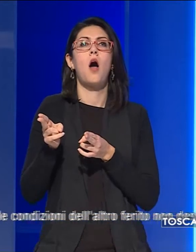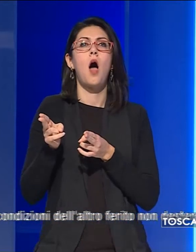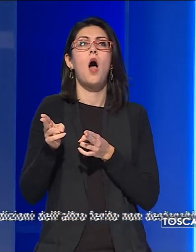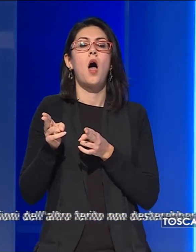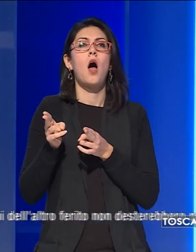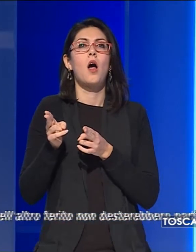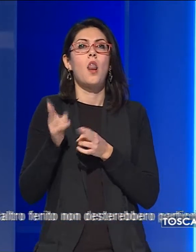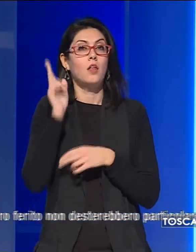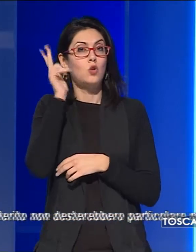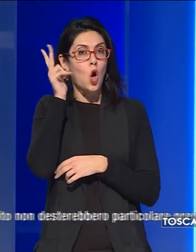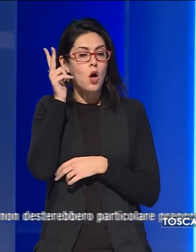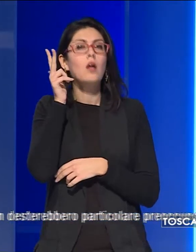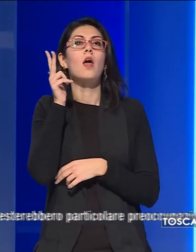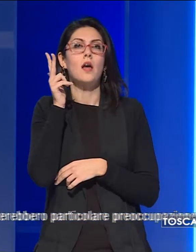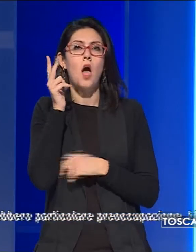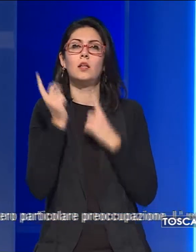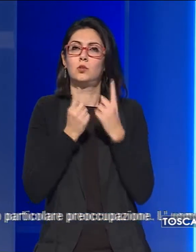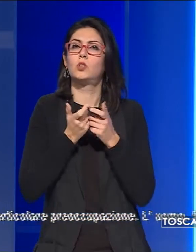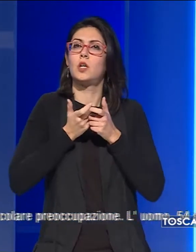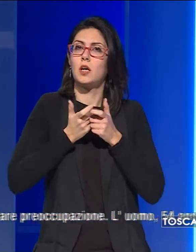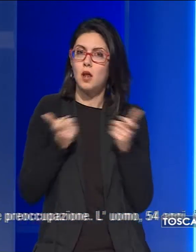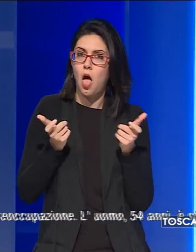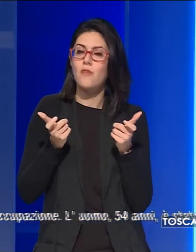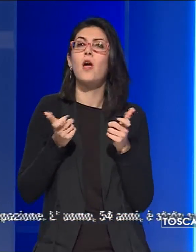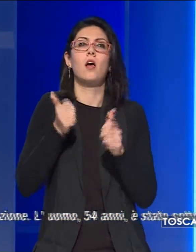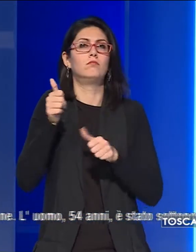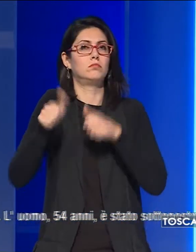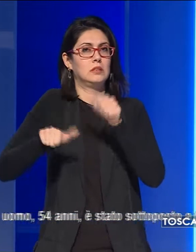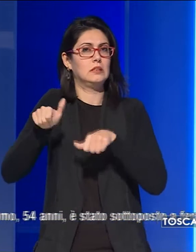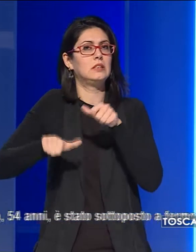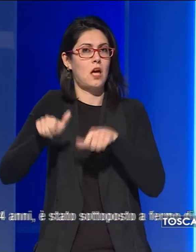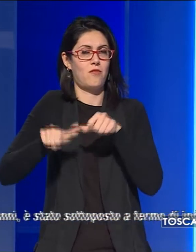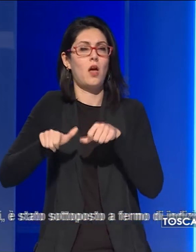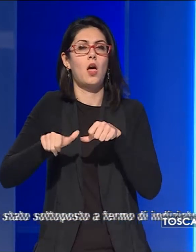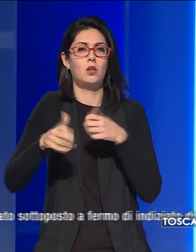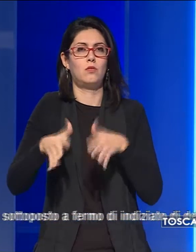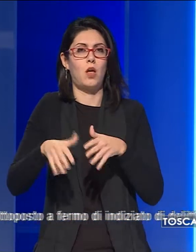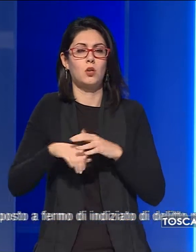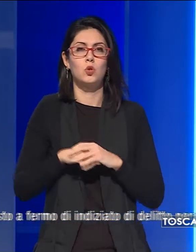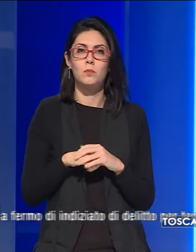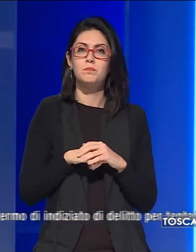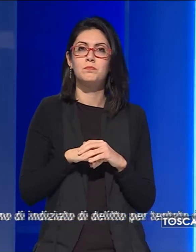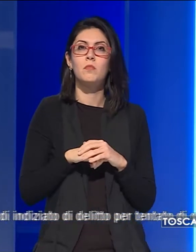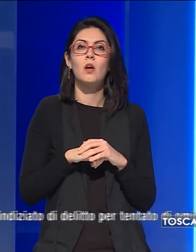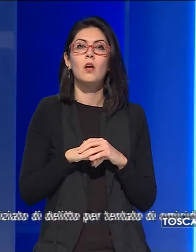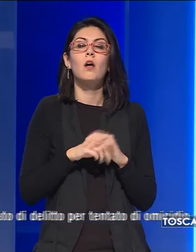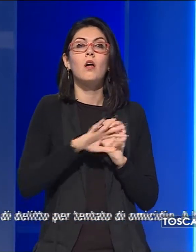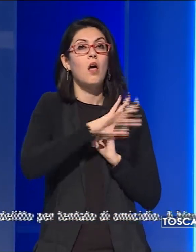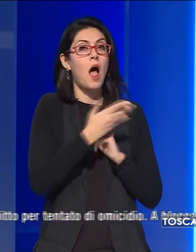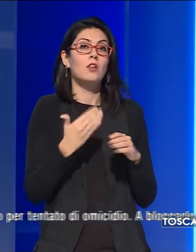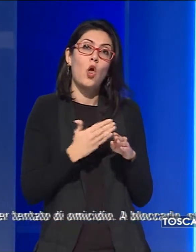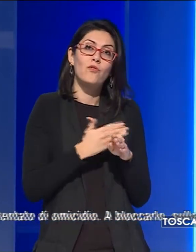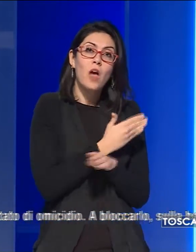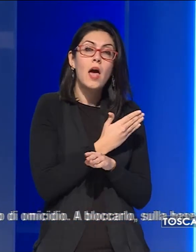Torregalli in grave condizioni e sottoposta a intervento chirurgico. Le condizioni dell'altro ferito